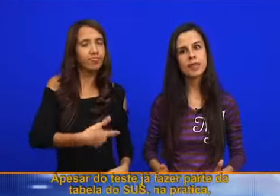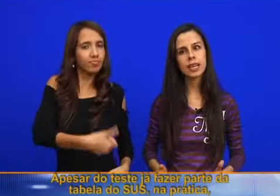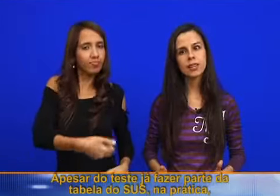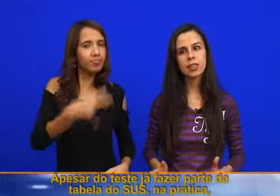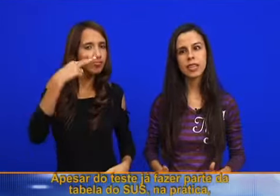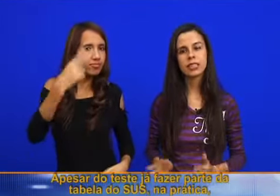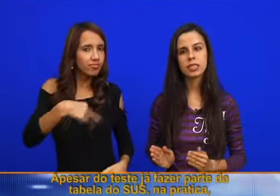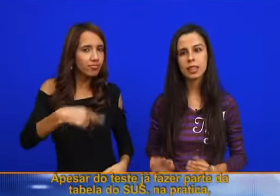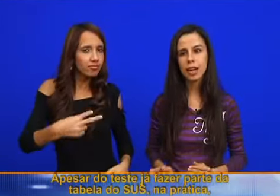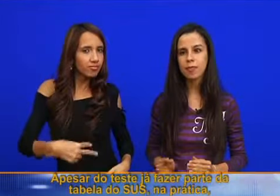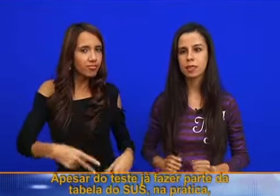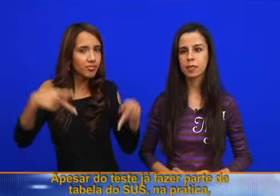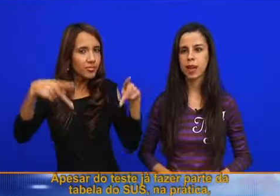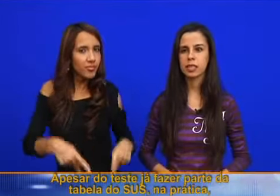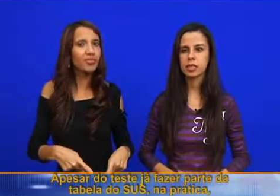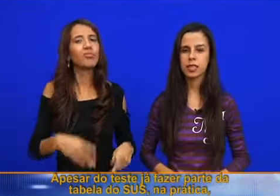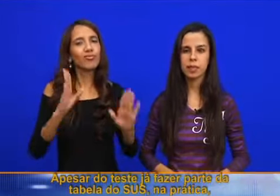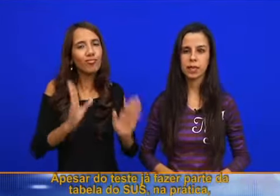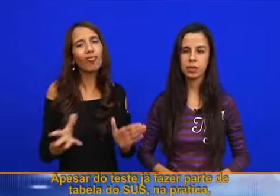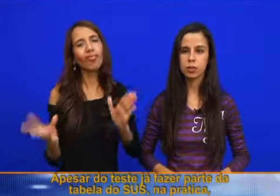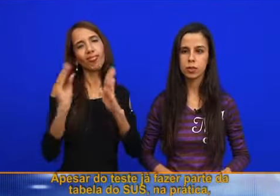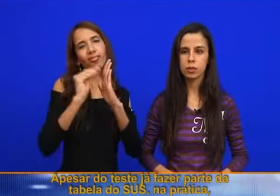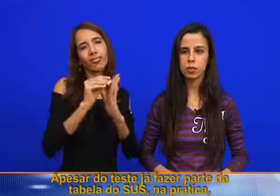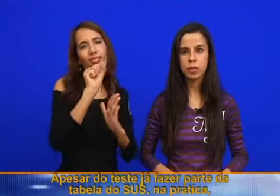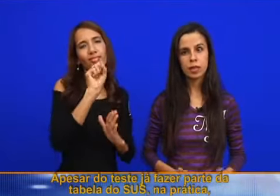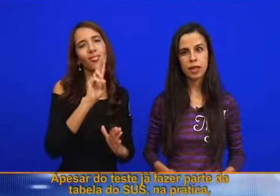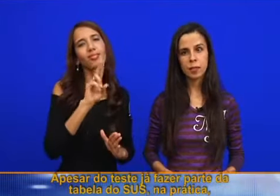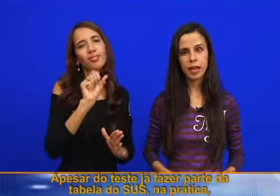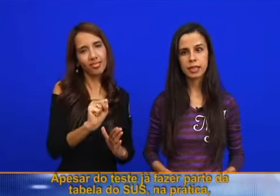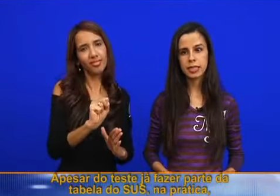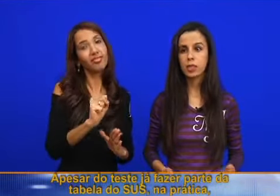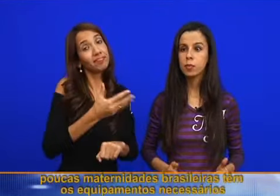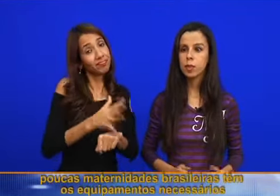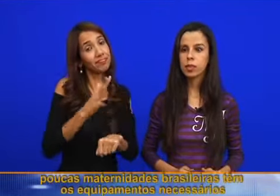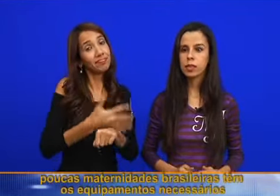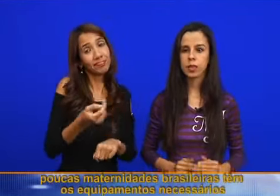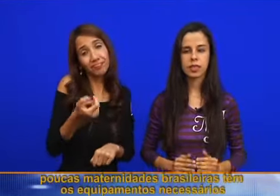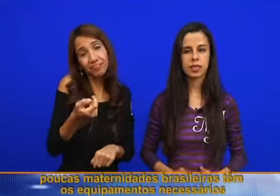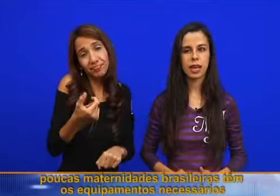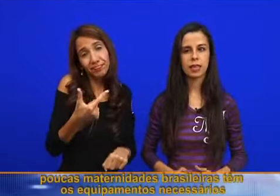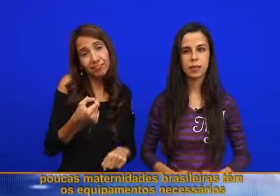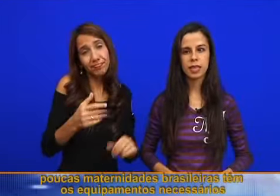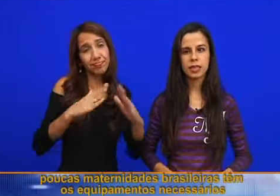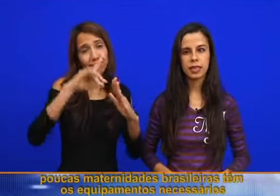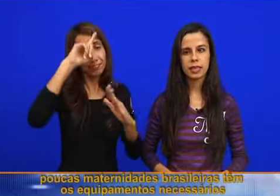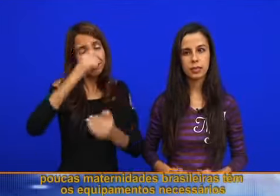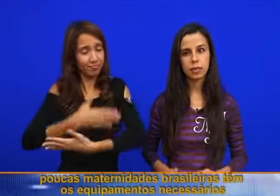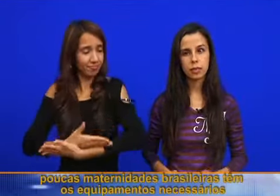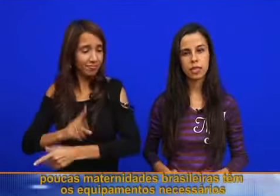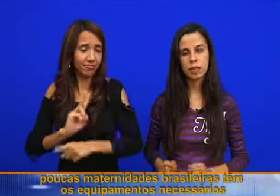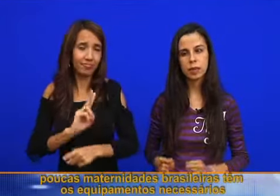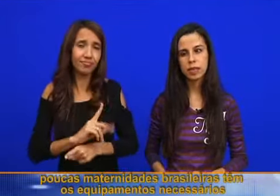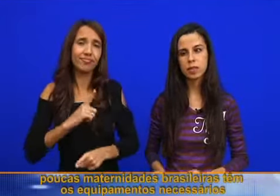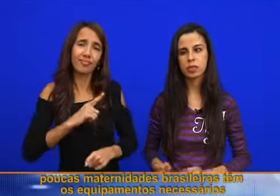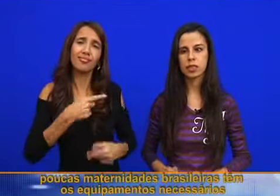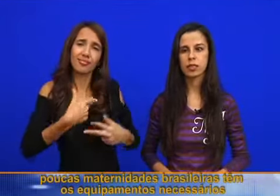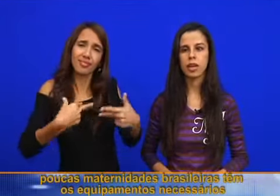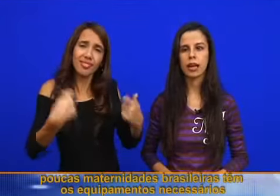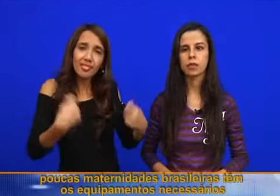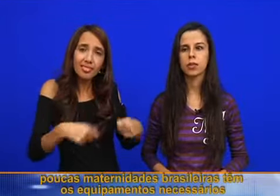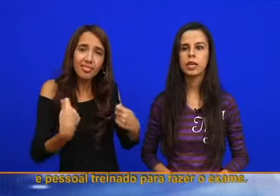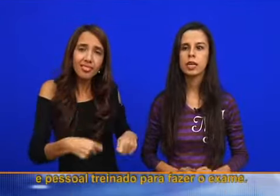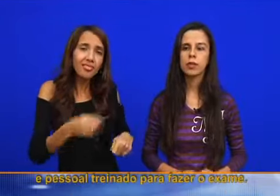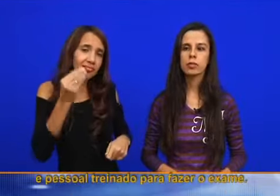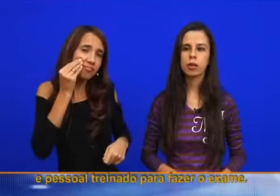Apesar do teste já fazer parte da tabela do SUS, na prática, poucas maternidades brasileiras têm os equipamentos